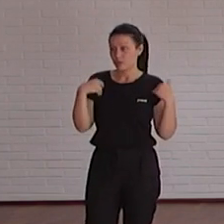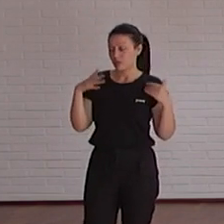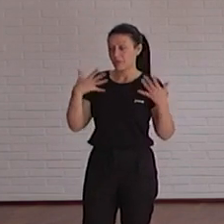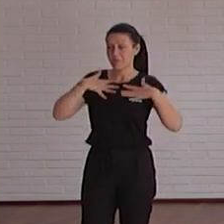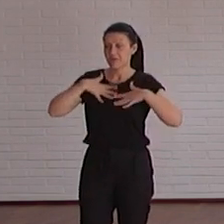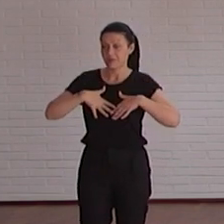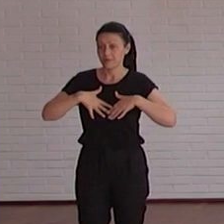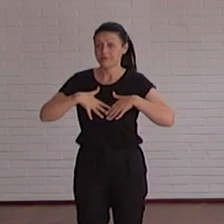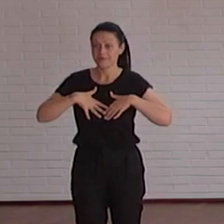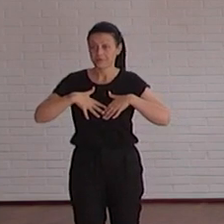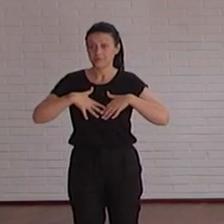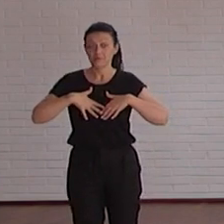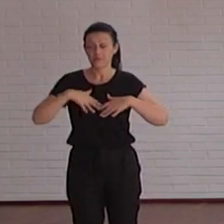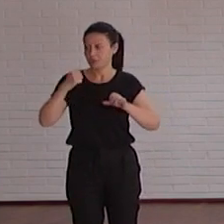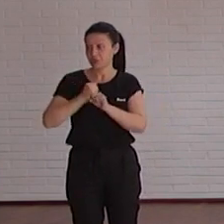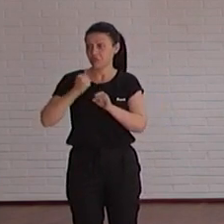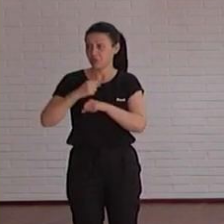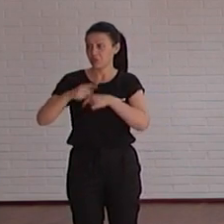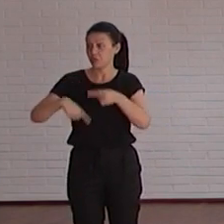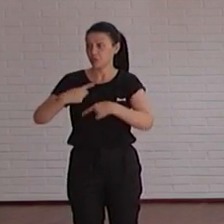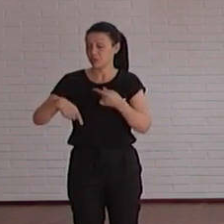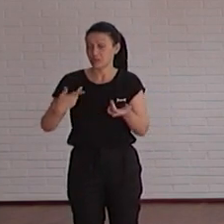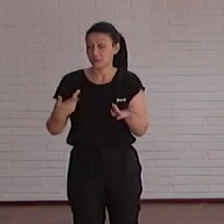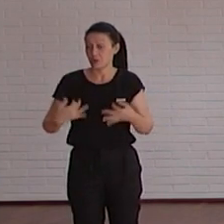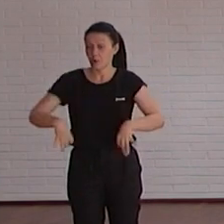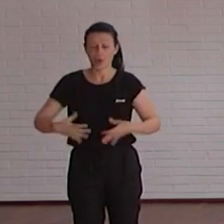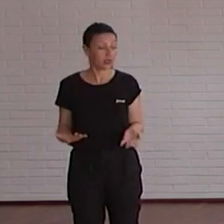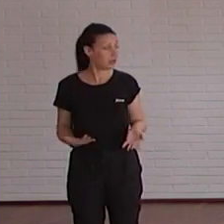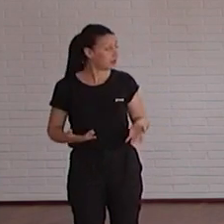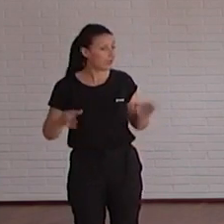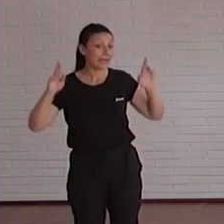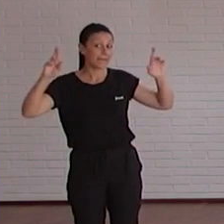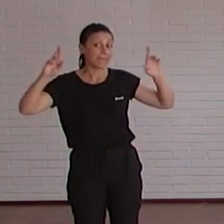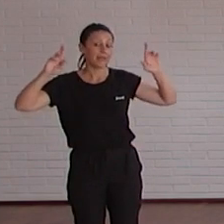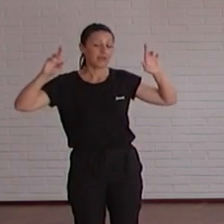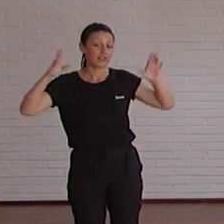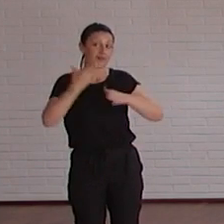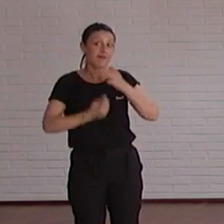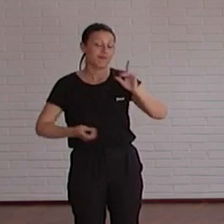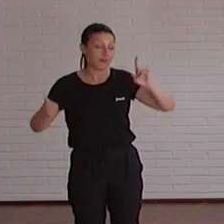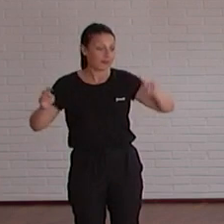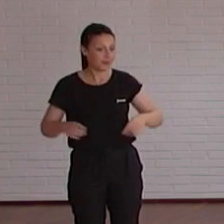de nuestro trabajo y será una rutina más ¿vale? y espero que sea así que no me equivoque